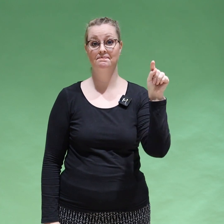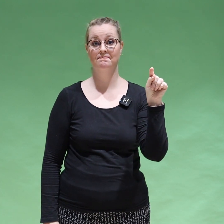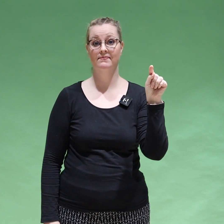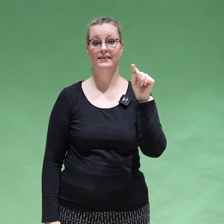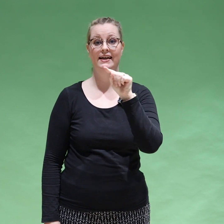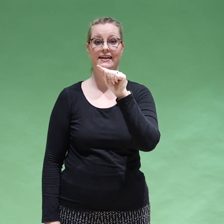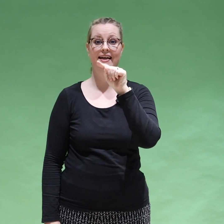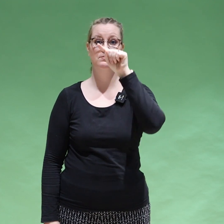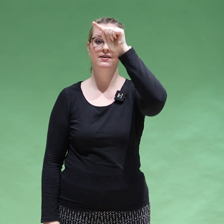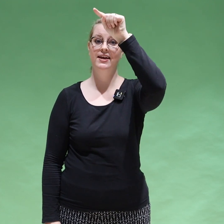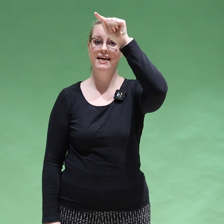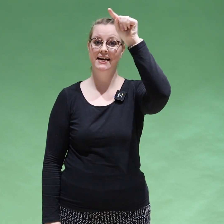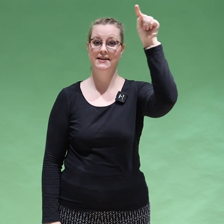tähän ilmaan viereen.